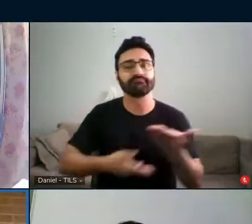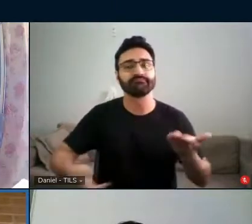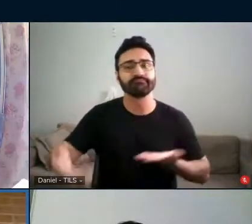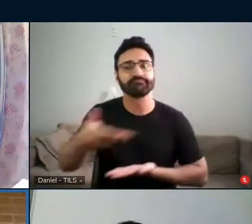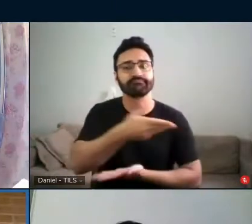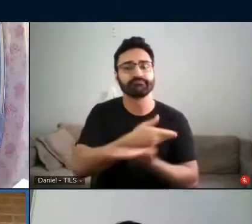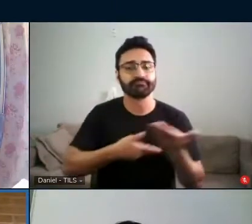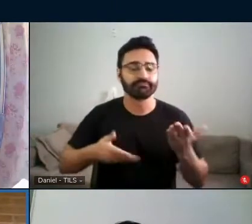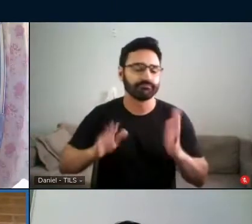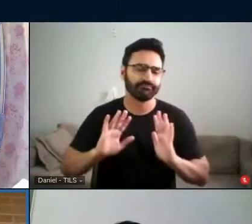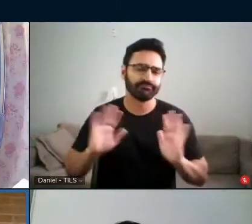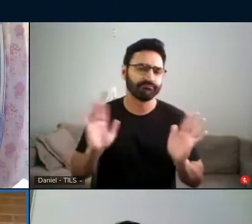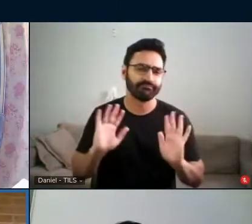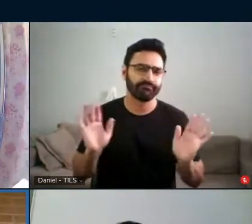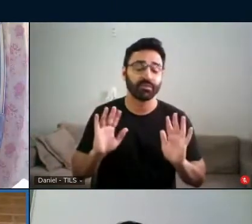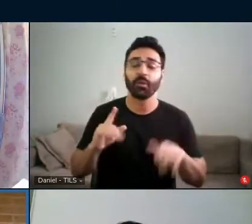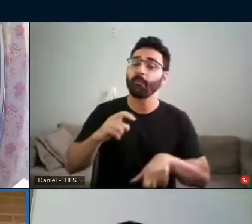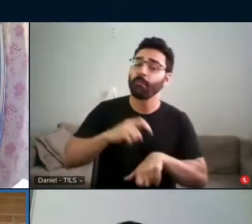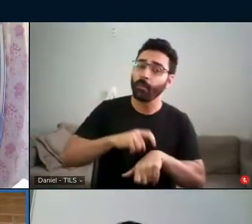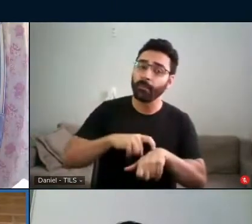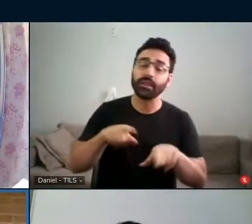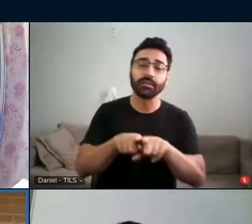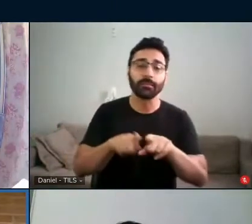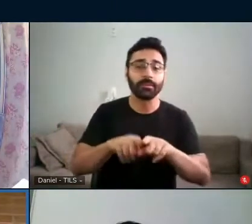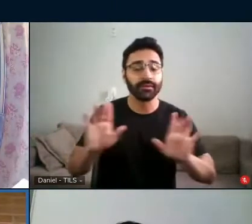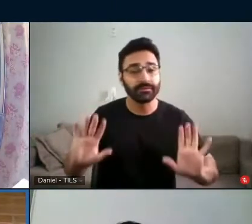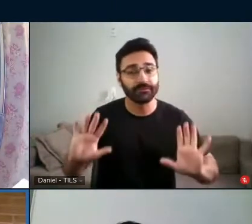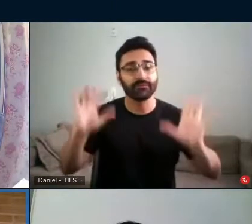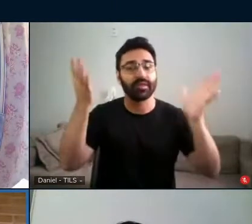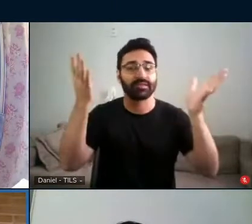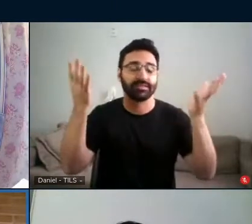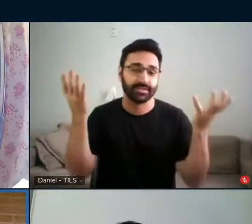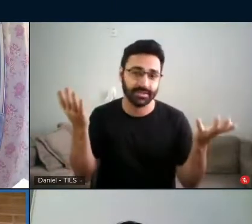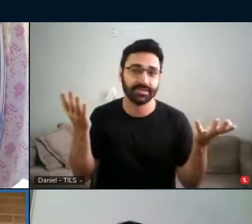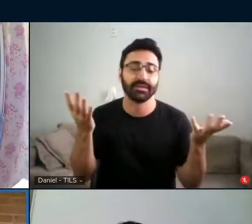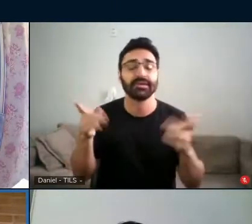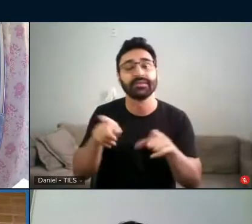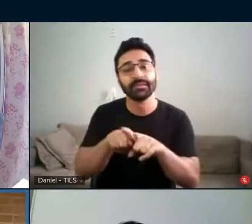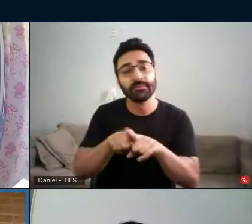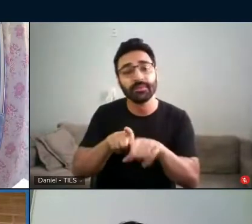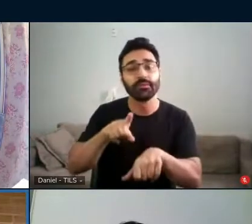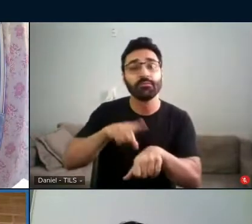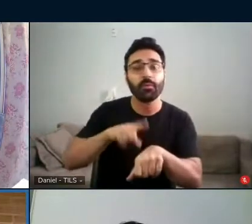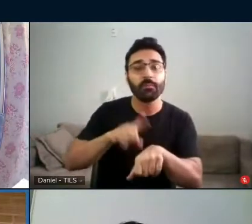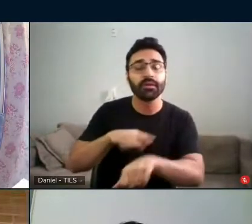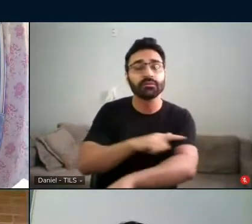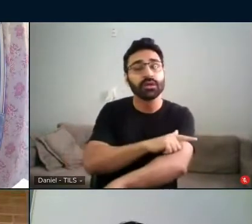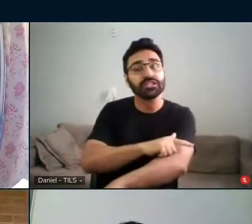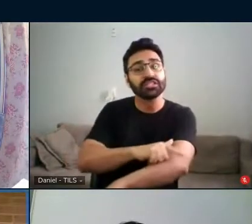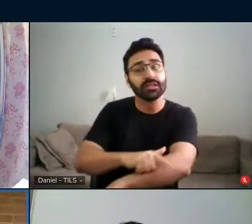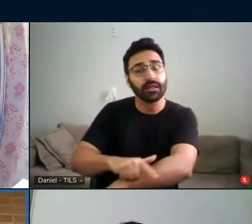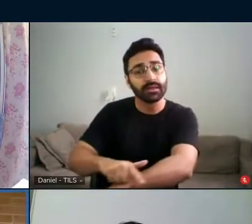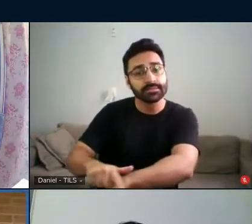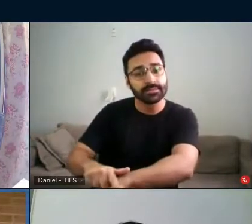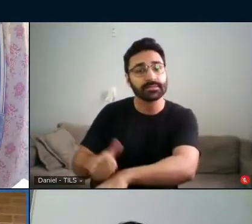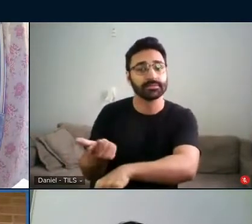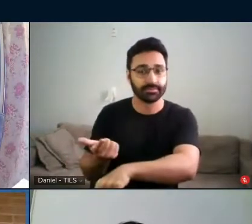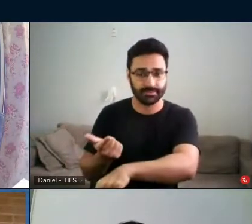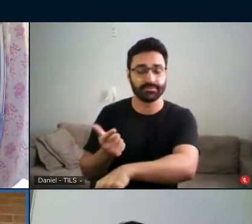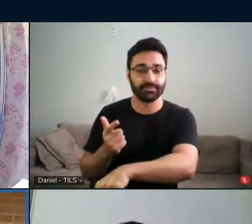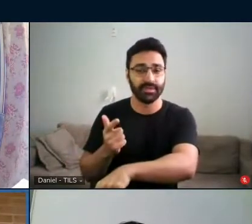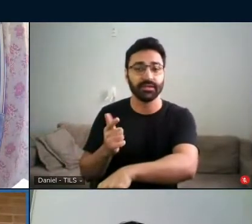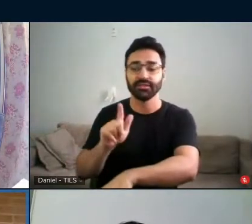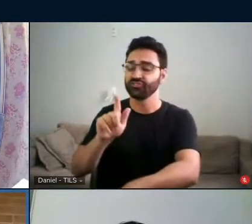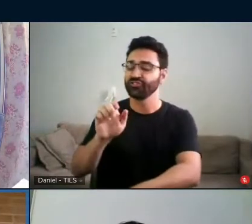de celebração, é um momento de gentileza em que a